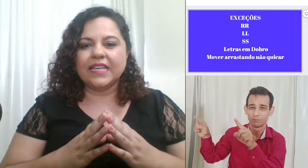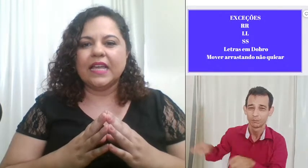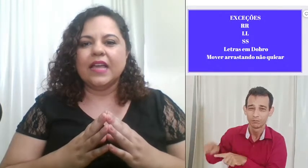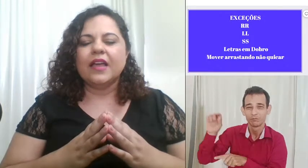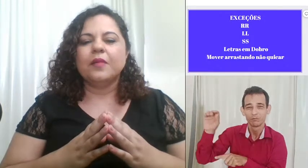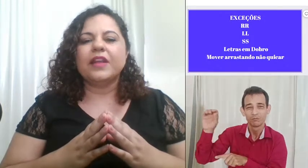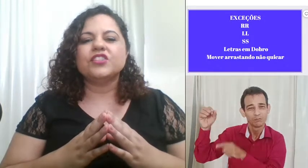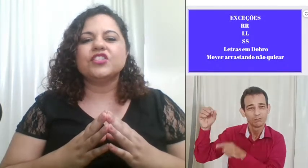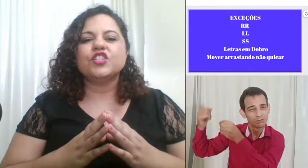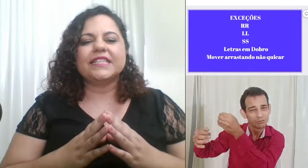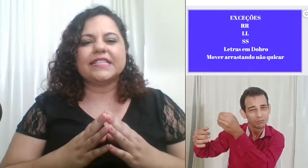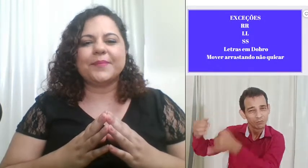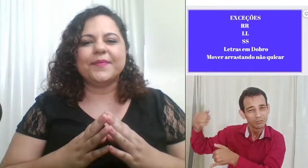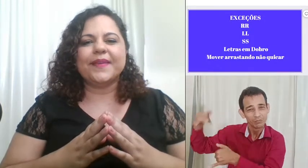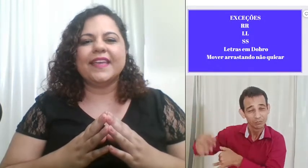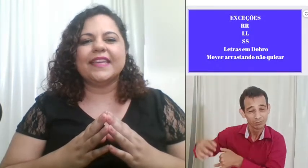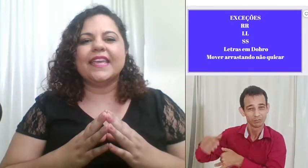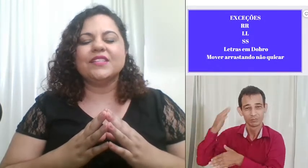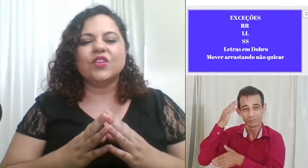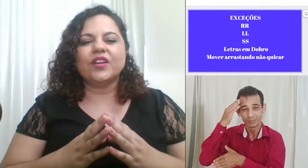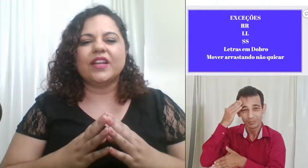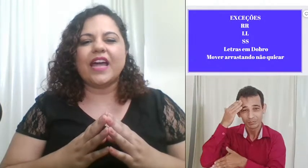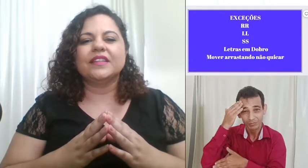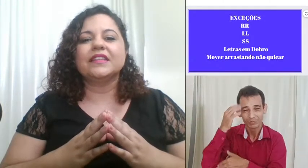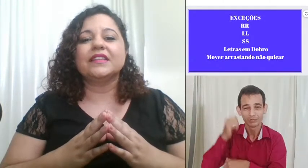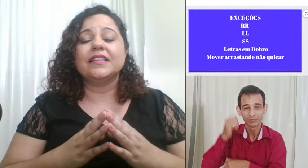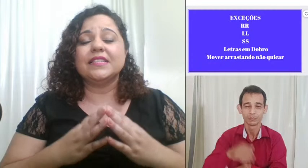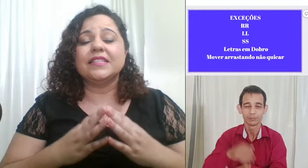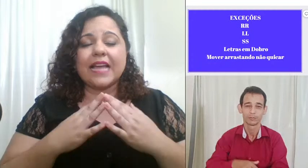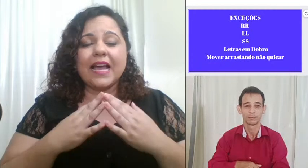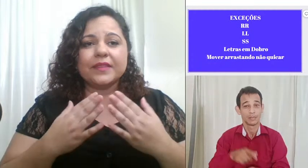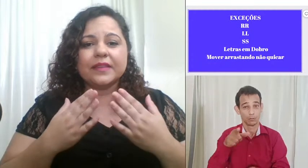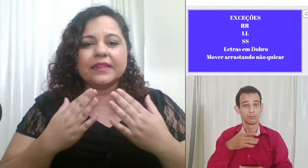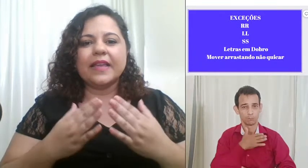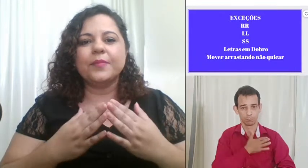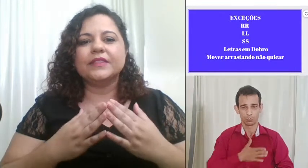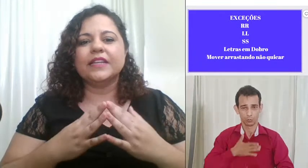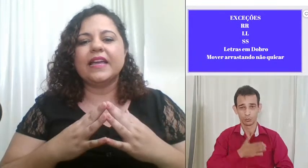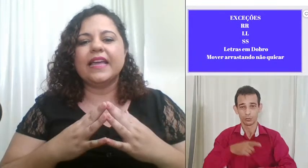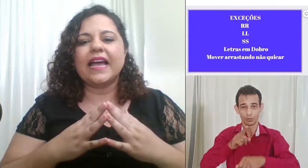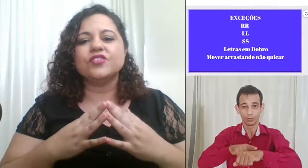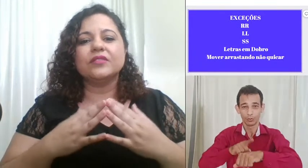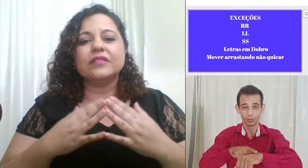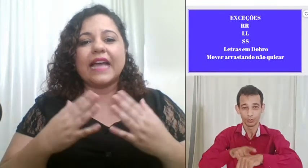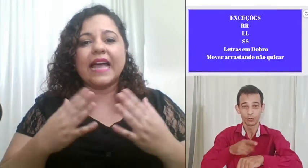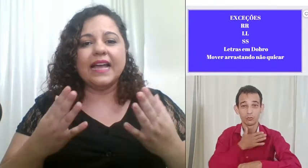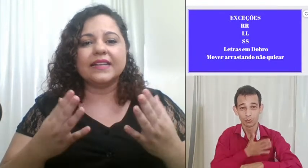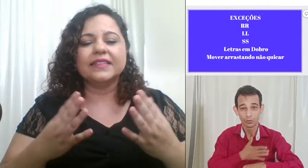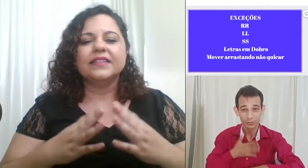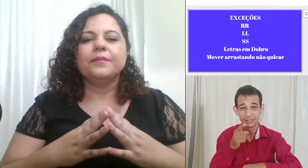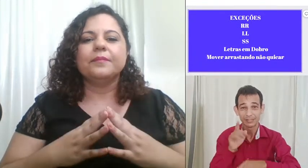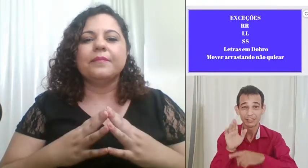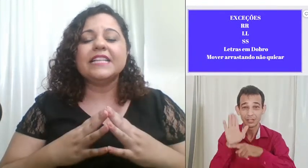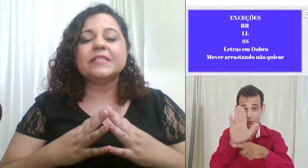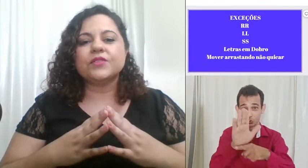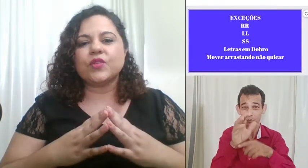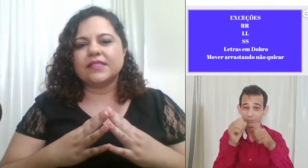para a gente poder saber que esse horário está né podendo ajudar mais pessoas a